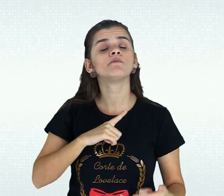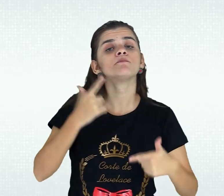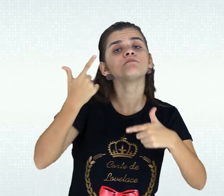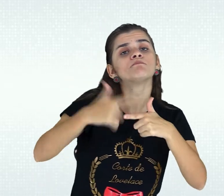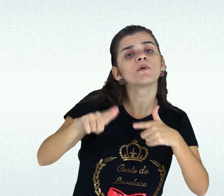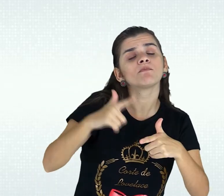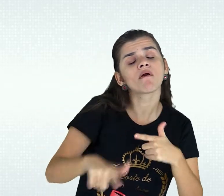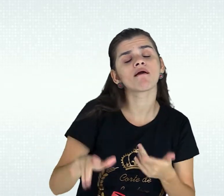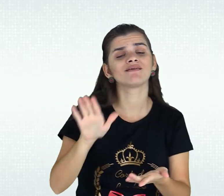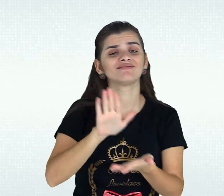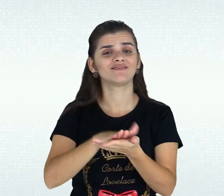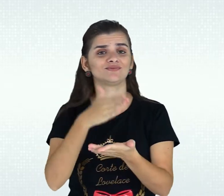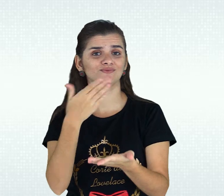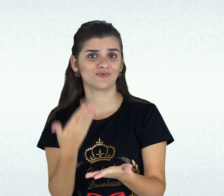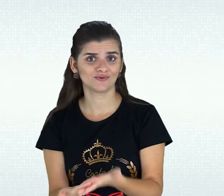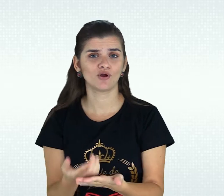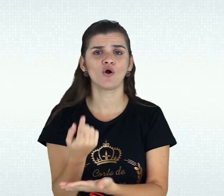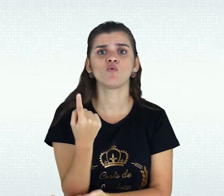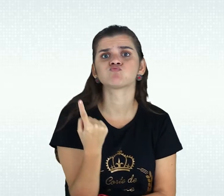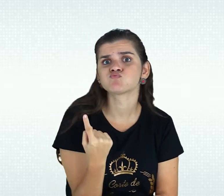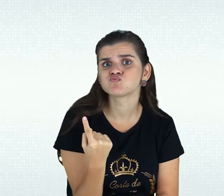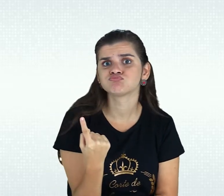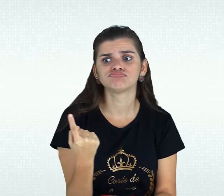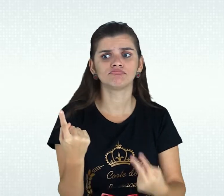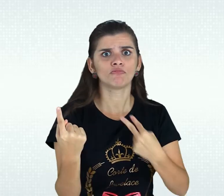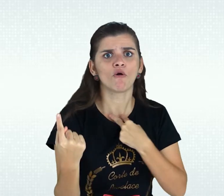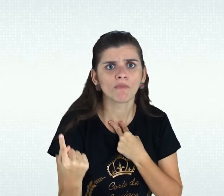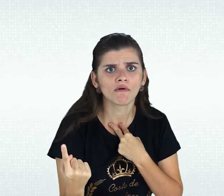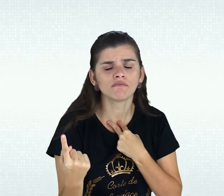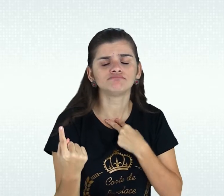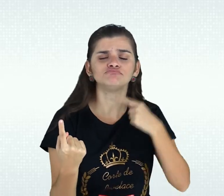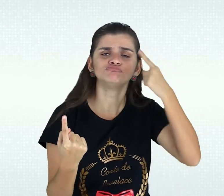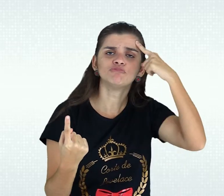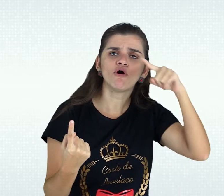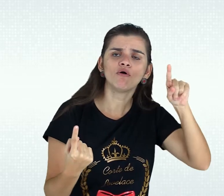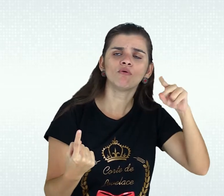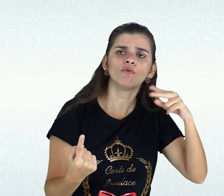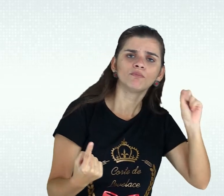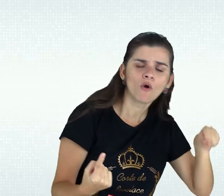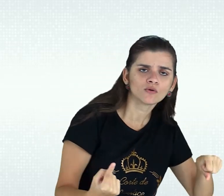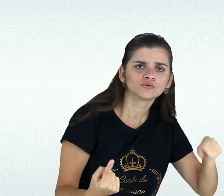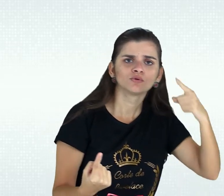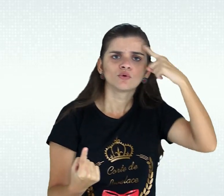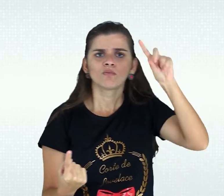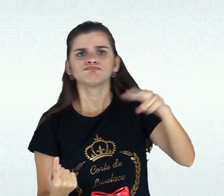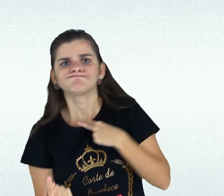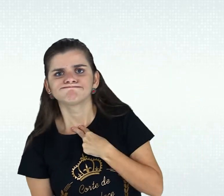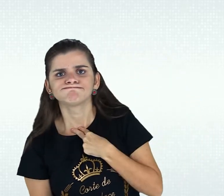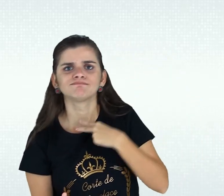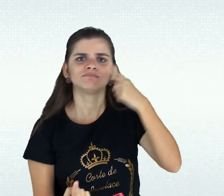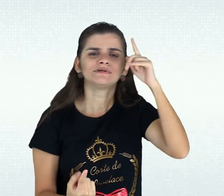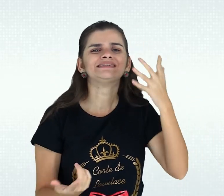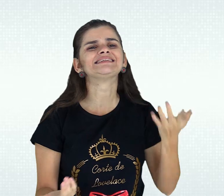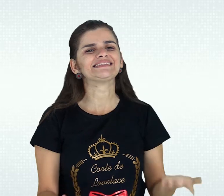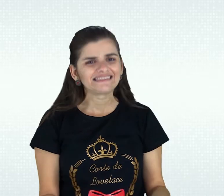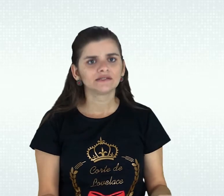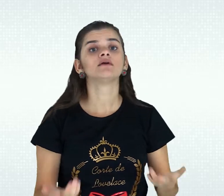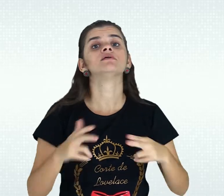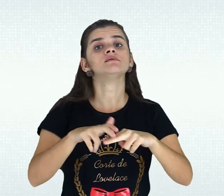contudo, só dispunhamos de uma intérprete de Libras, que nem todos os dias se encontrava disponível para acompanhamento nas